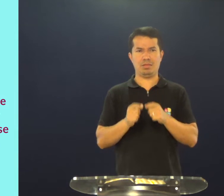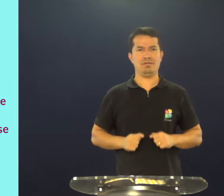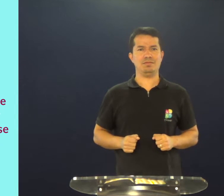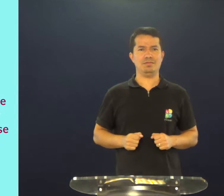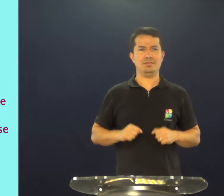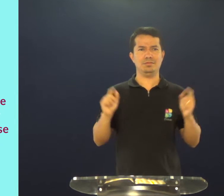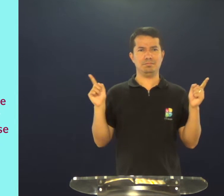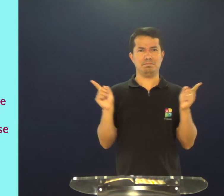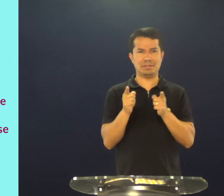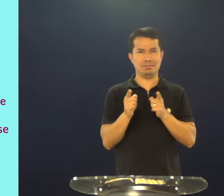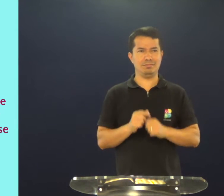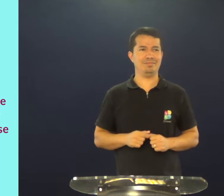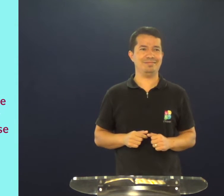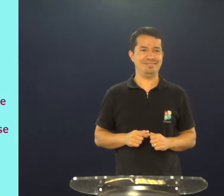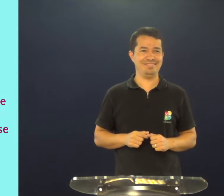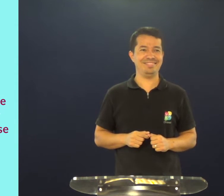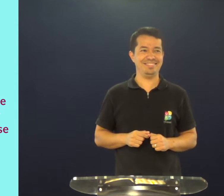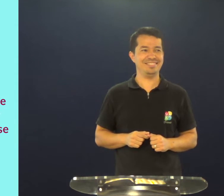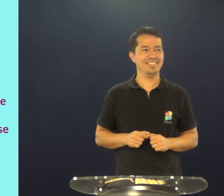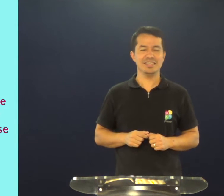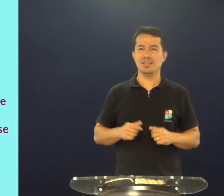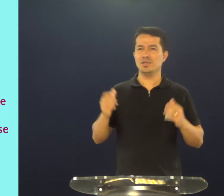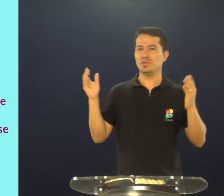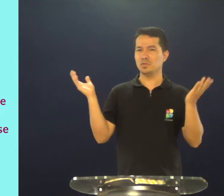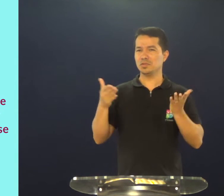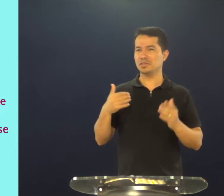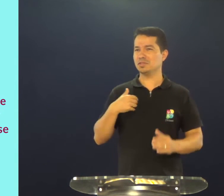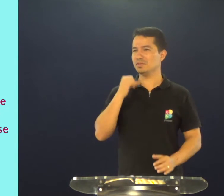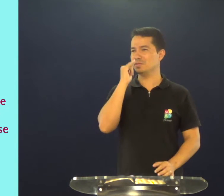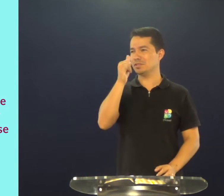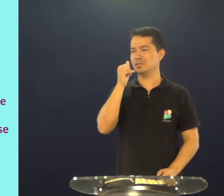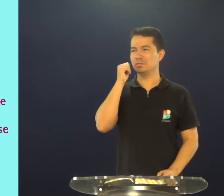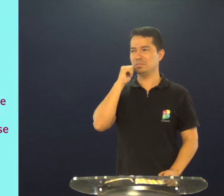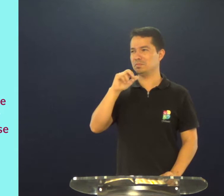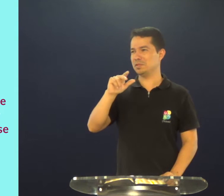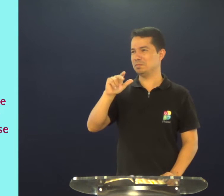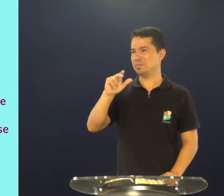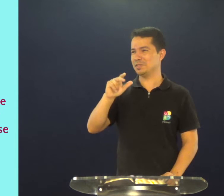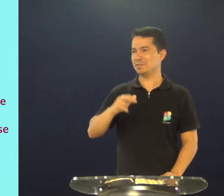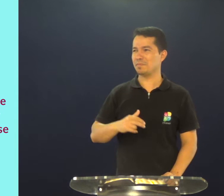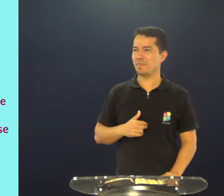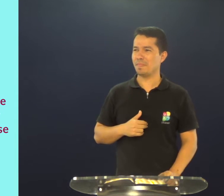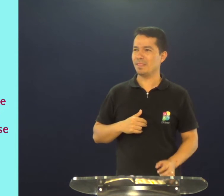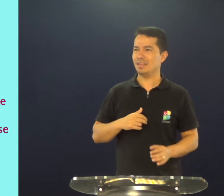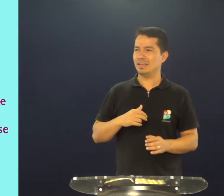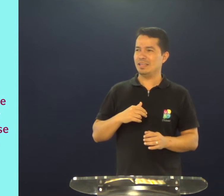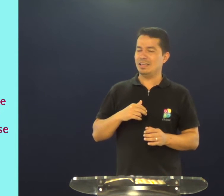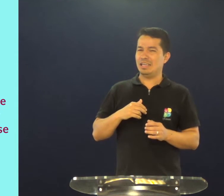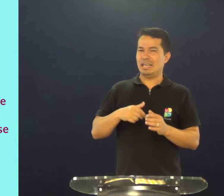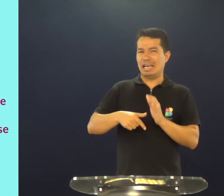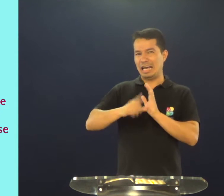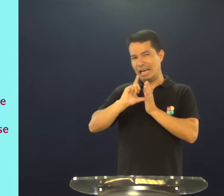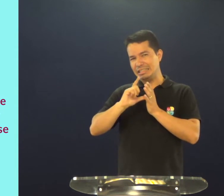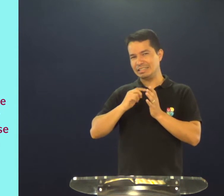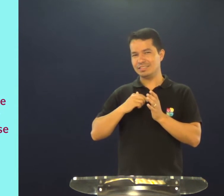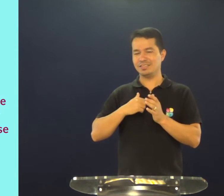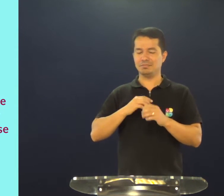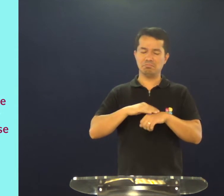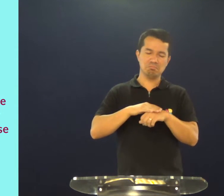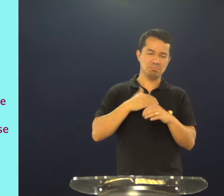é um livro pequeno, é um livro pequeno, e hoje eu quero falar sobre uma irmã,